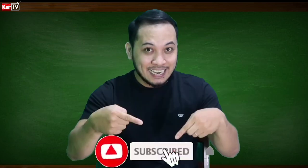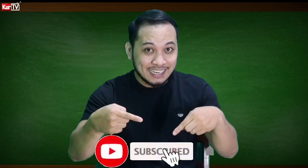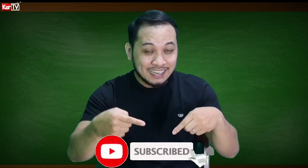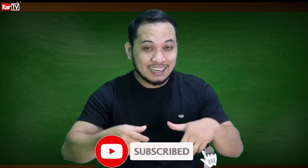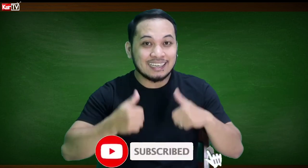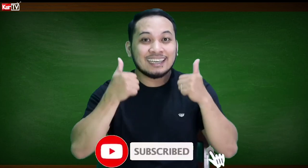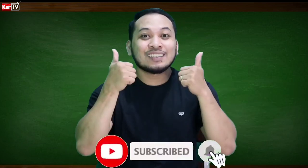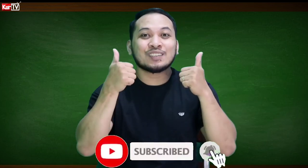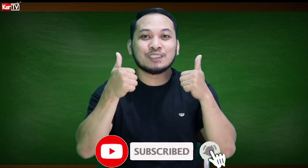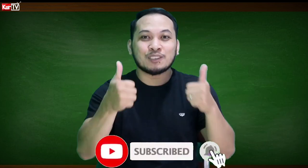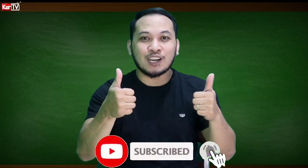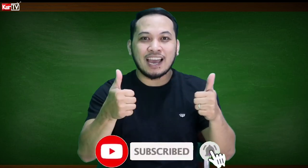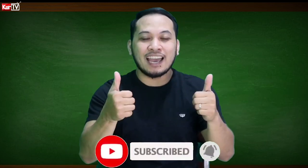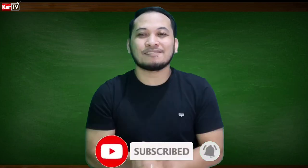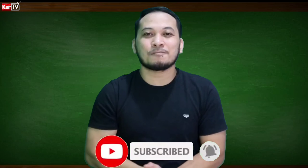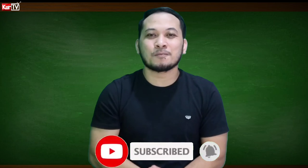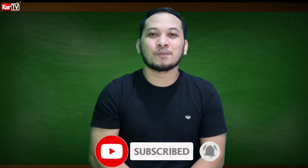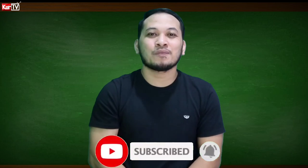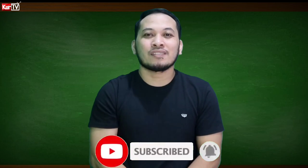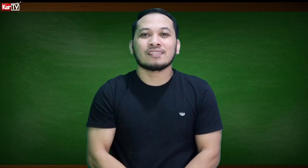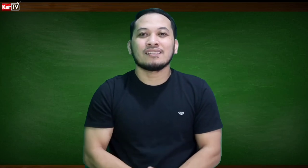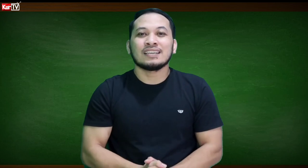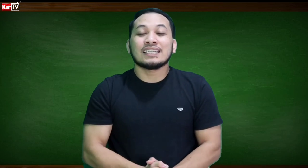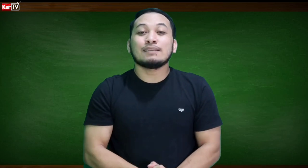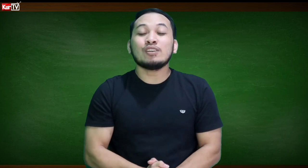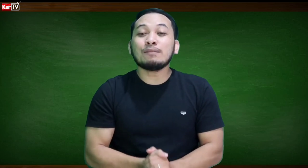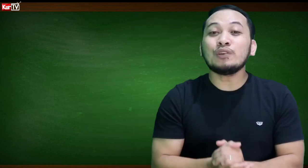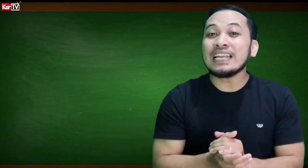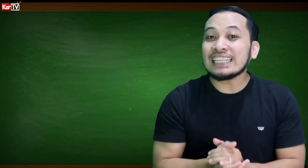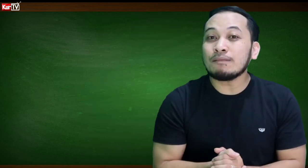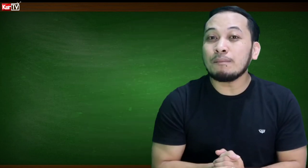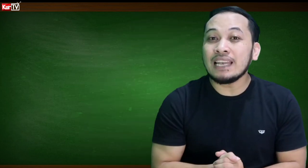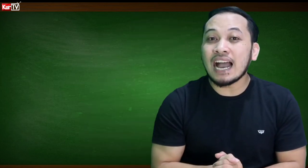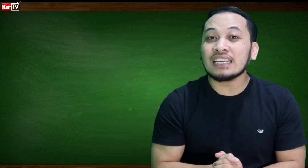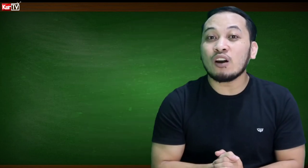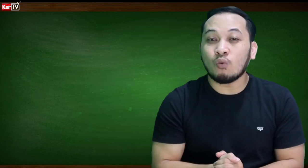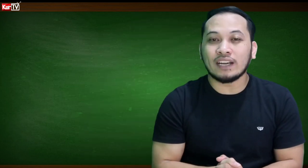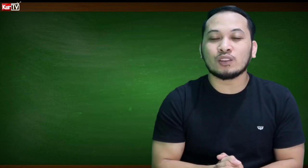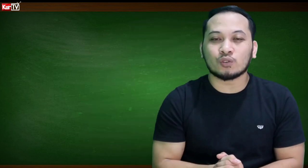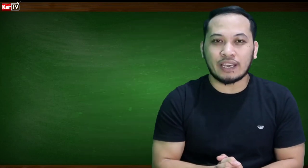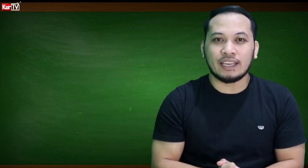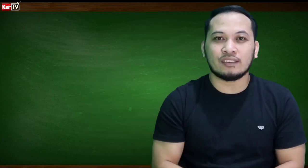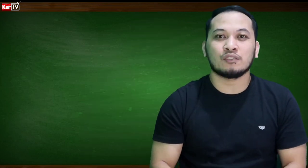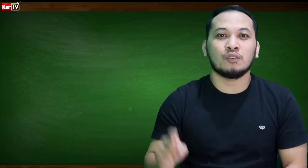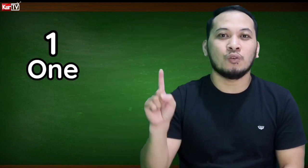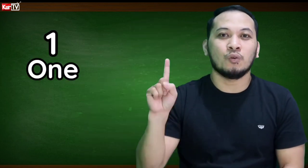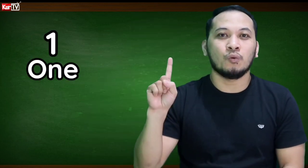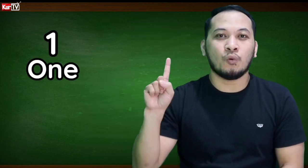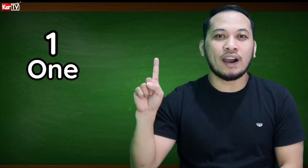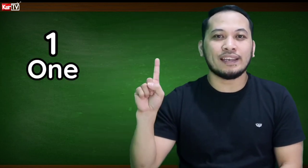here to subscribe. Simulan muna natin magbilang ng 1 to 10. 1,